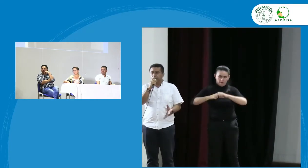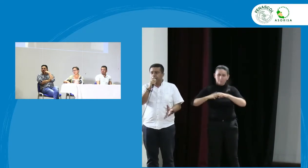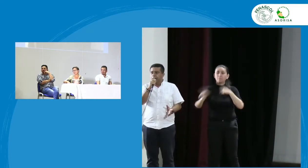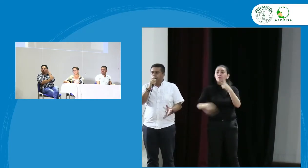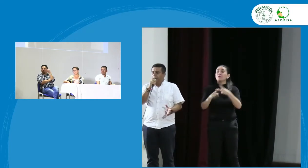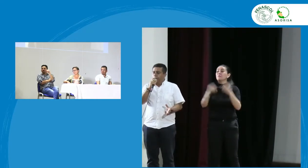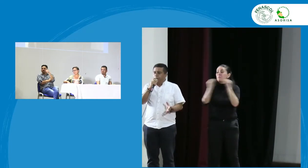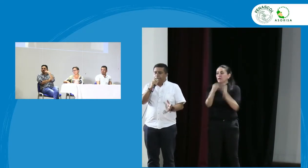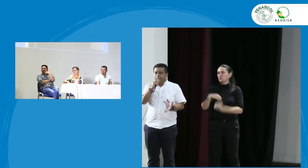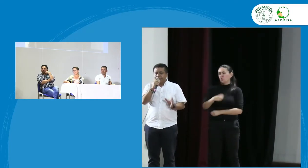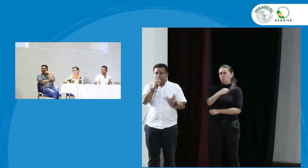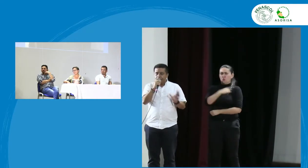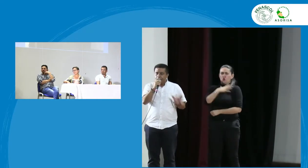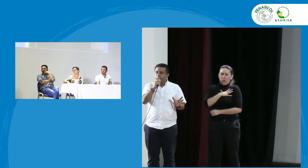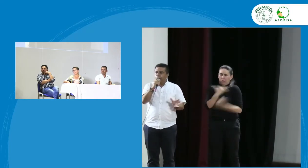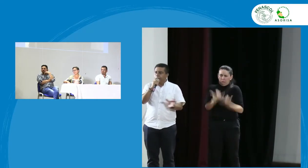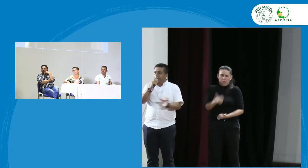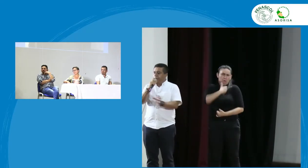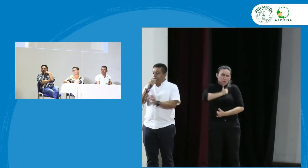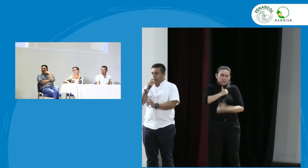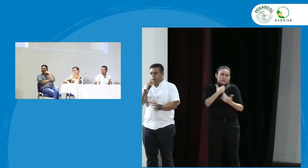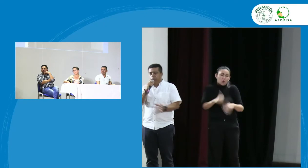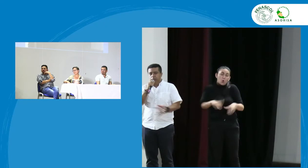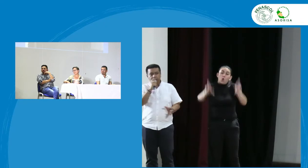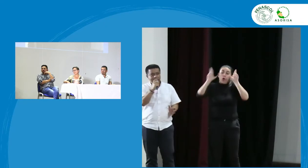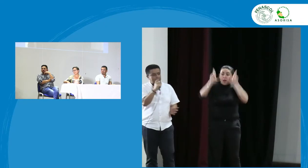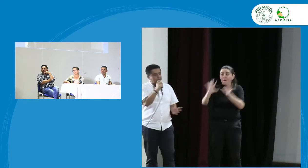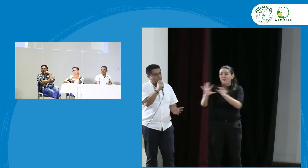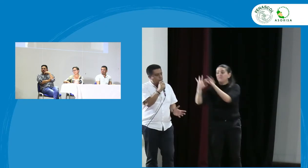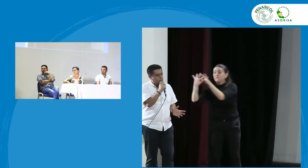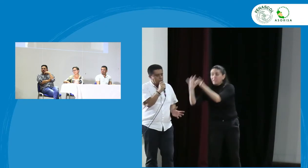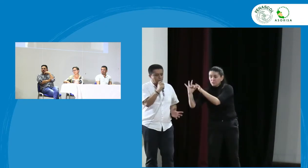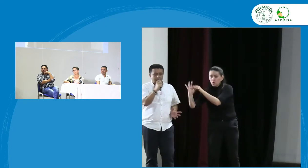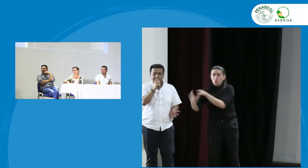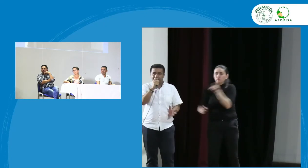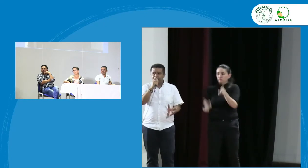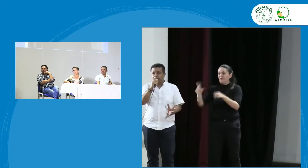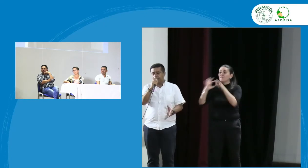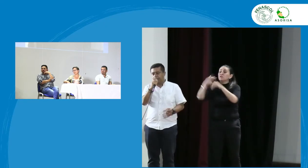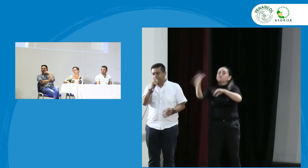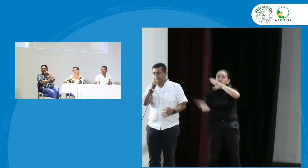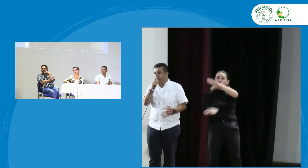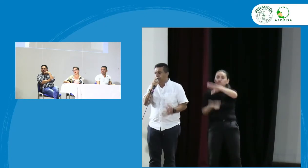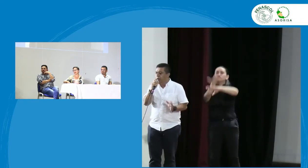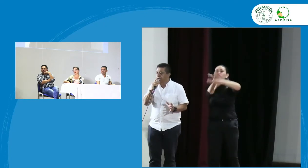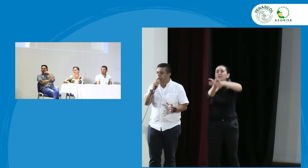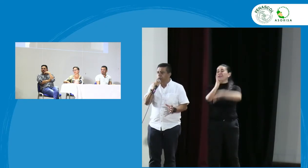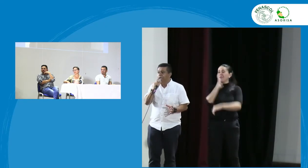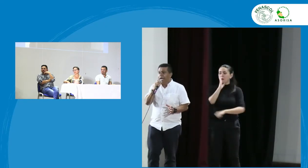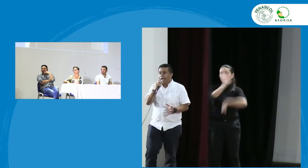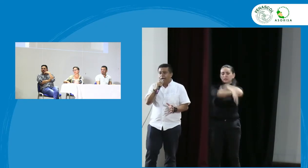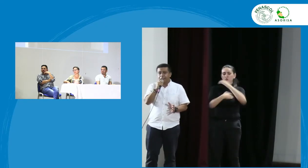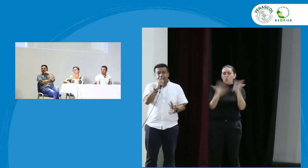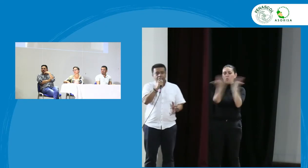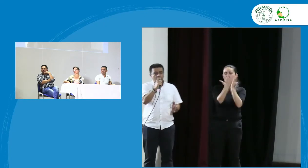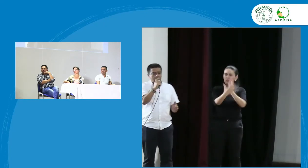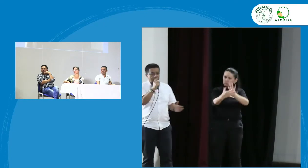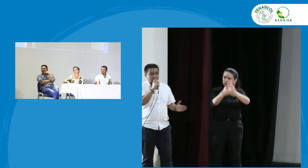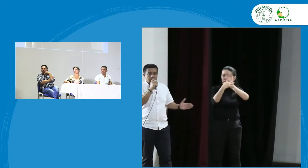porque sería bueno de Fenasco presentar un proyecto al ministerio de educación así como tenemos